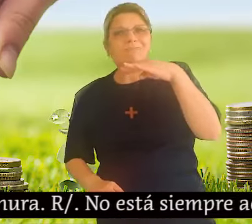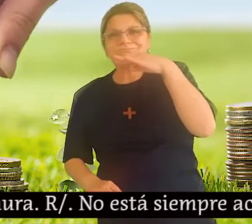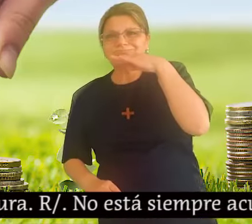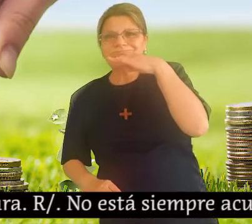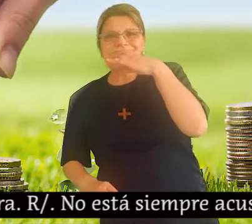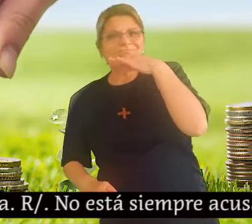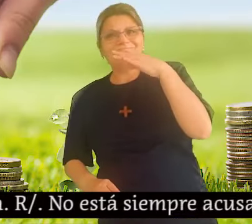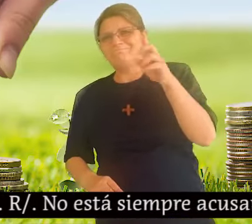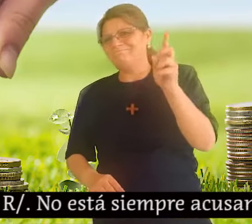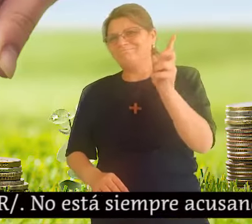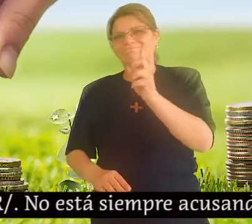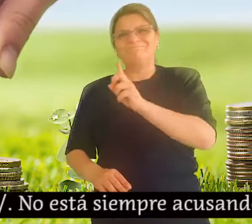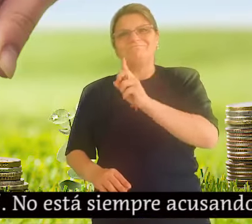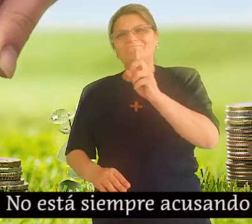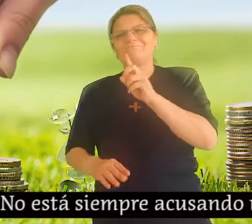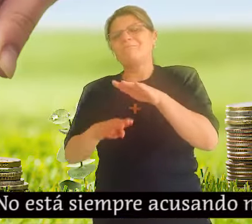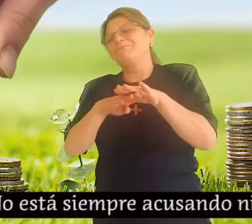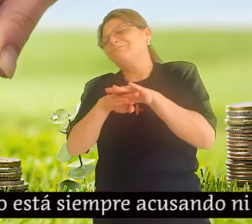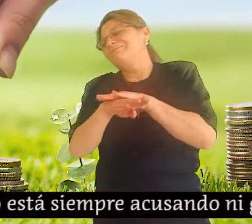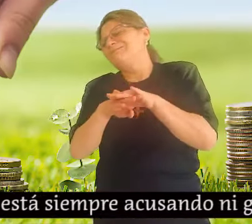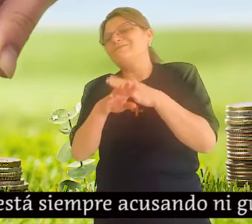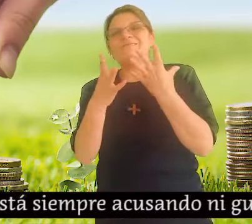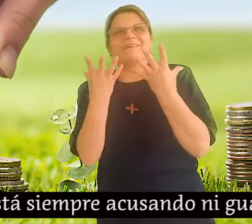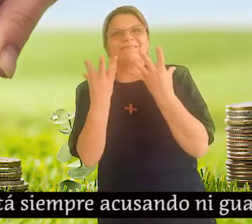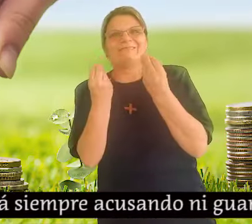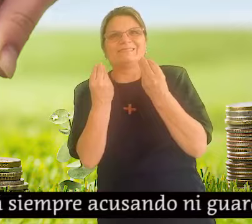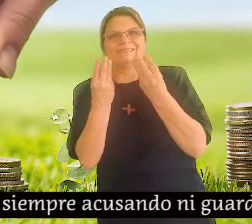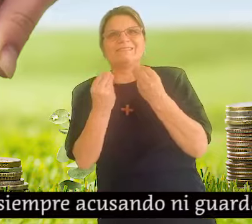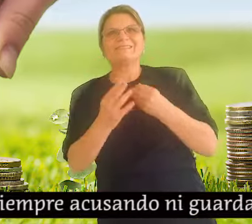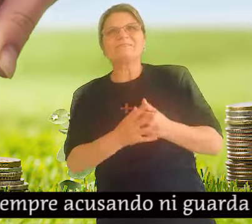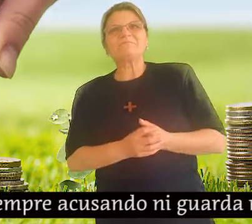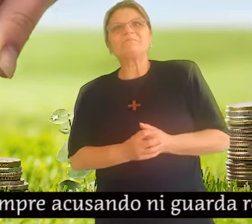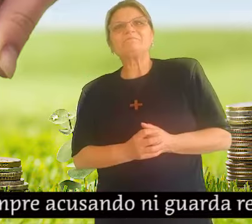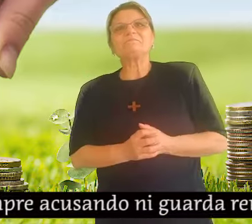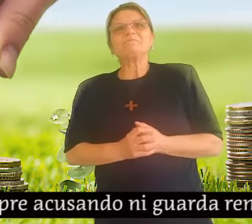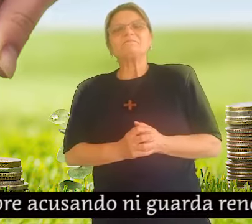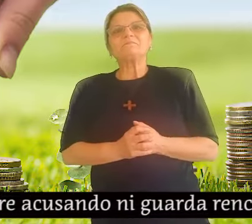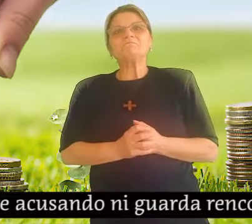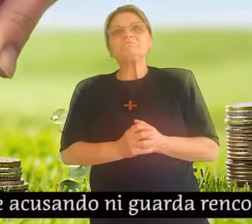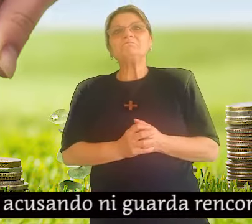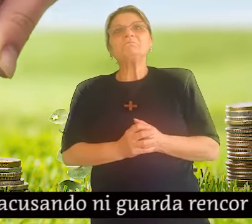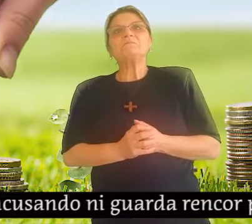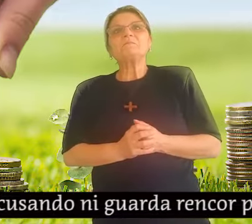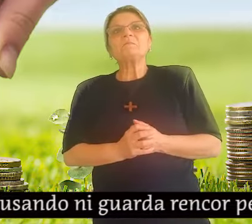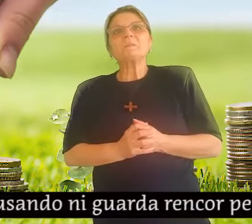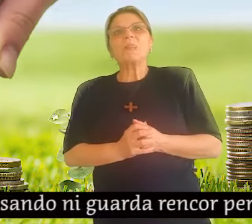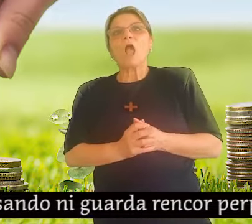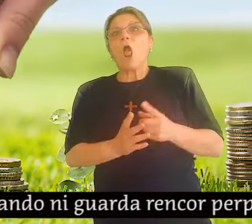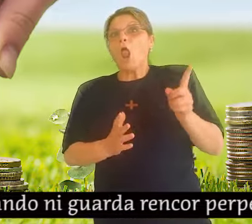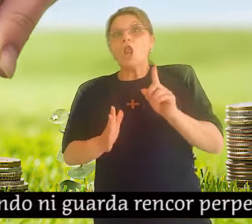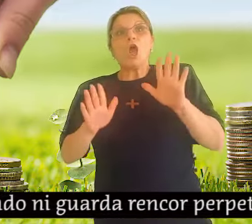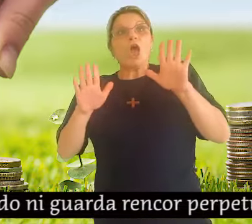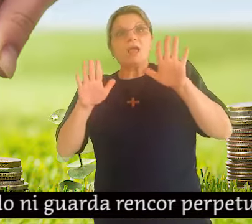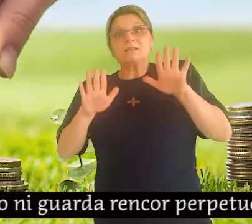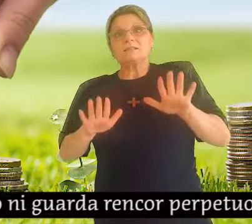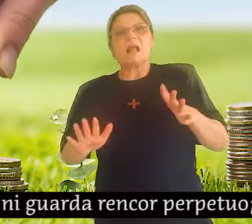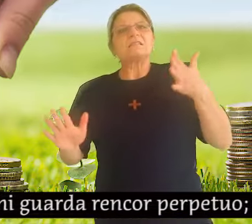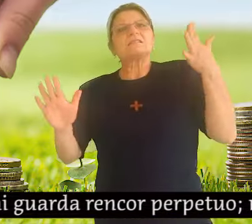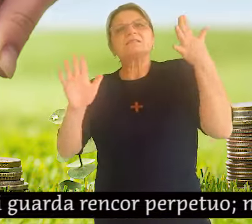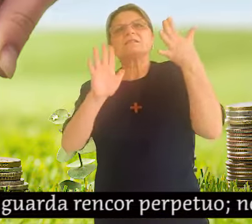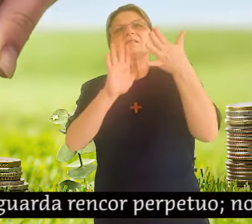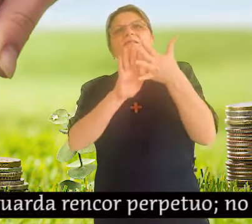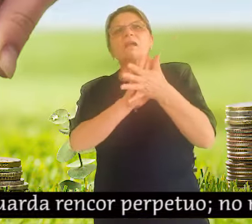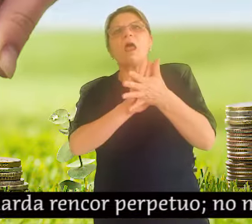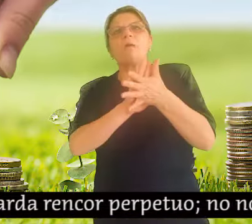No estás siempre acusando ni guarda rencor perpetuo. No nos trata como merecen nuestros pec